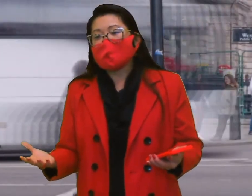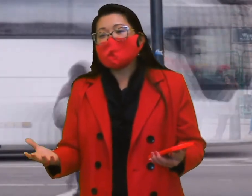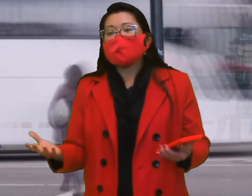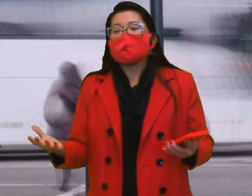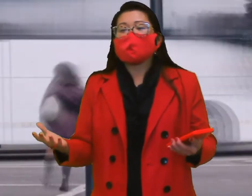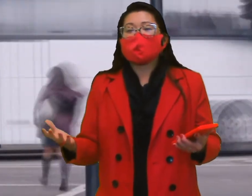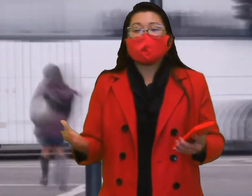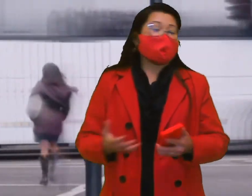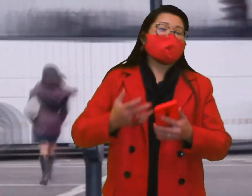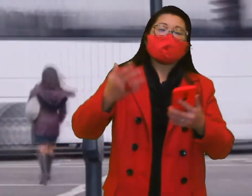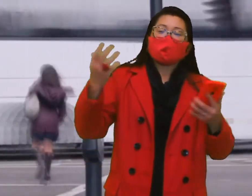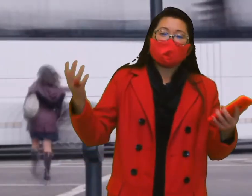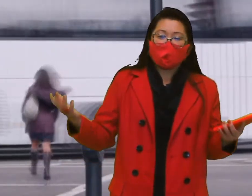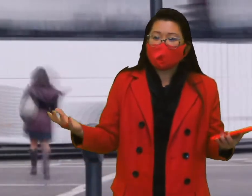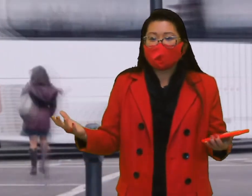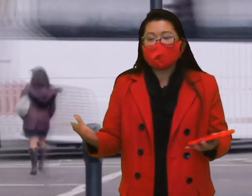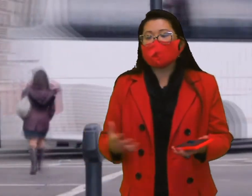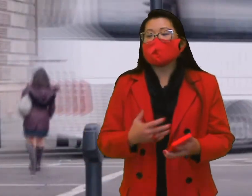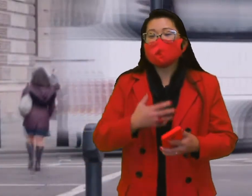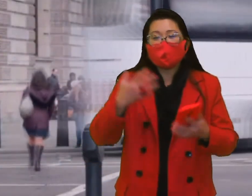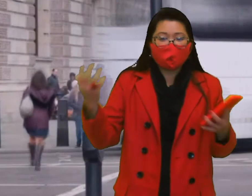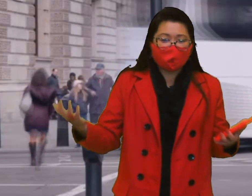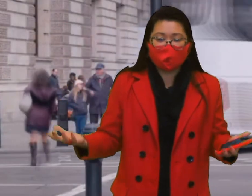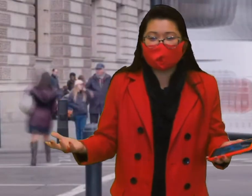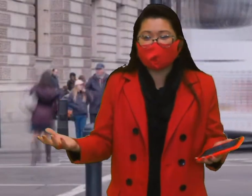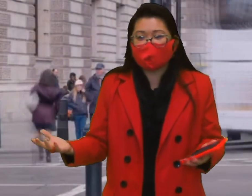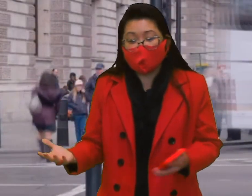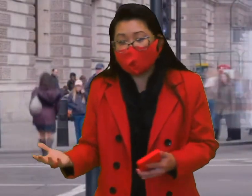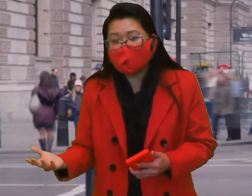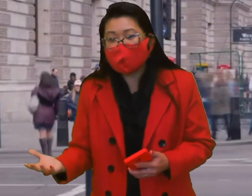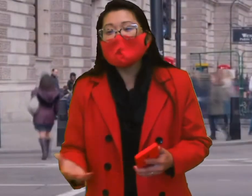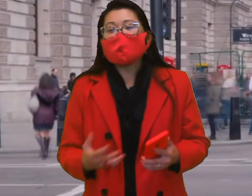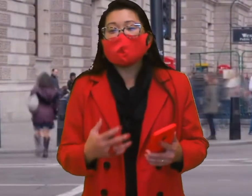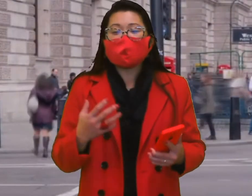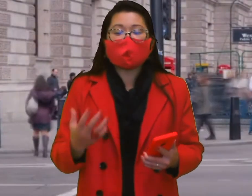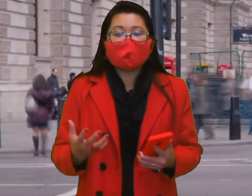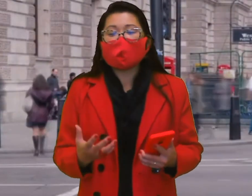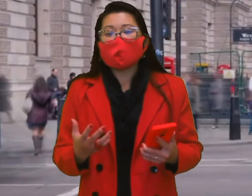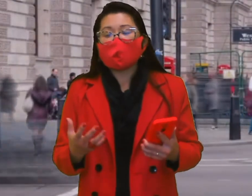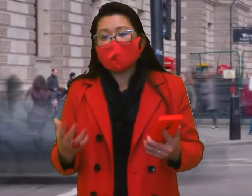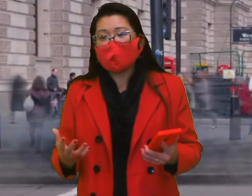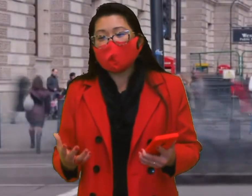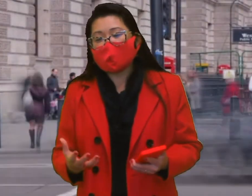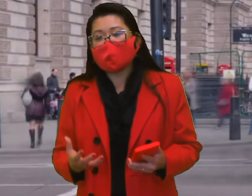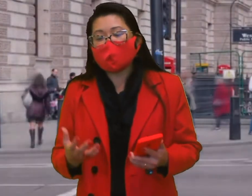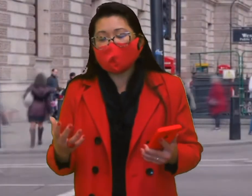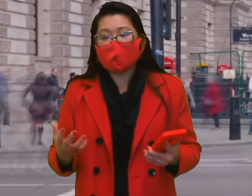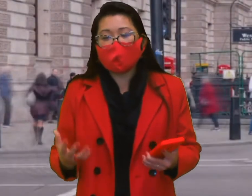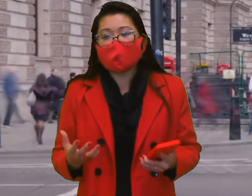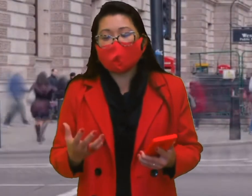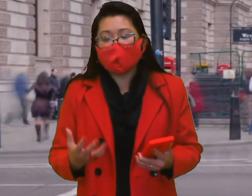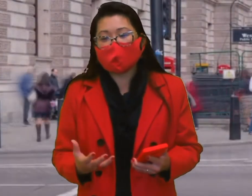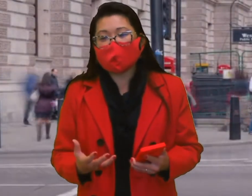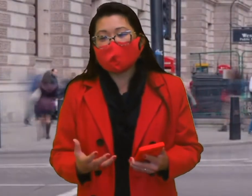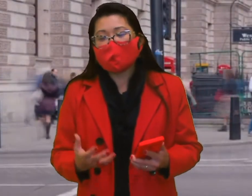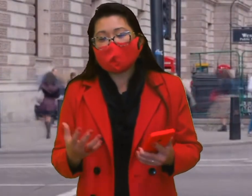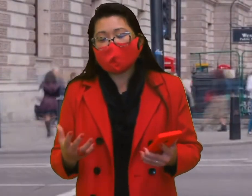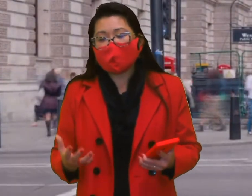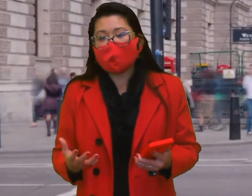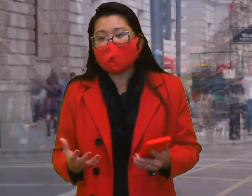já fala para mim o que vocês acharam, mas quem ainda não conhece, vale muito a pena, porque a partir do